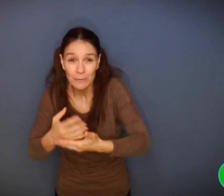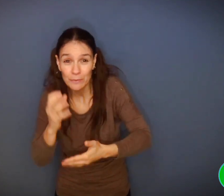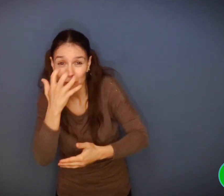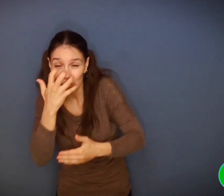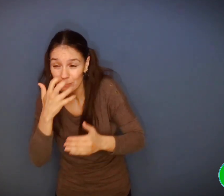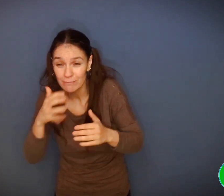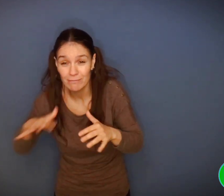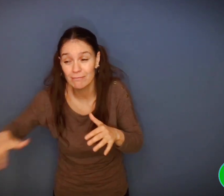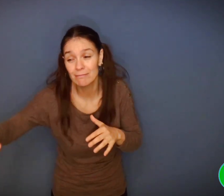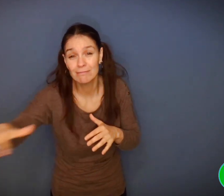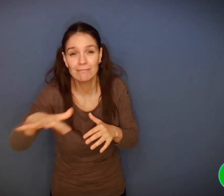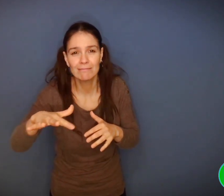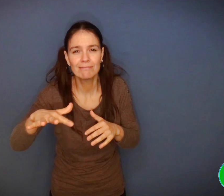toutes les carottes.